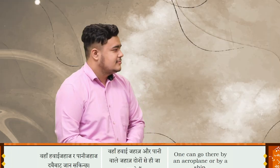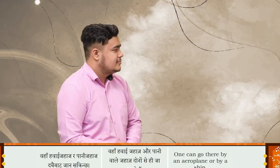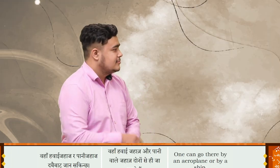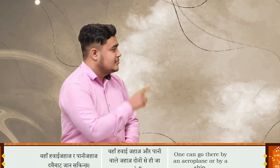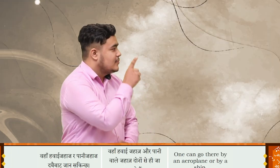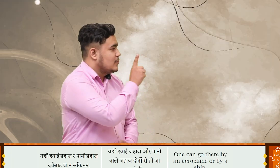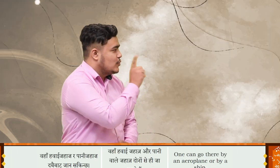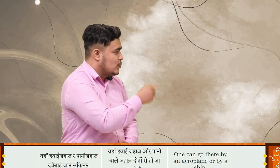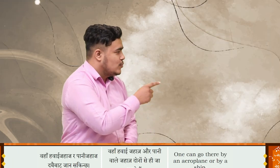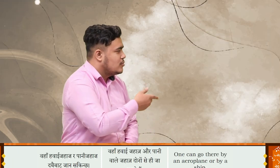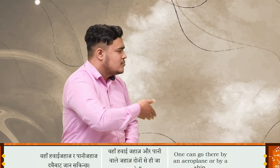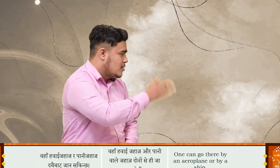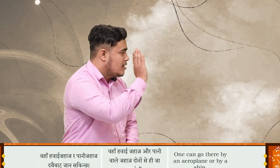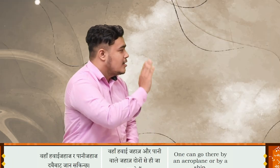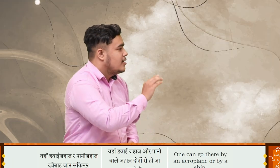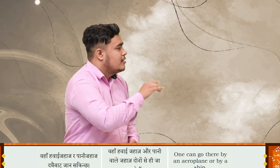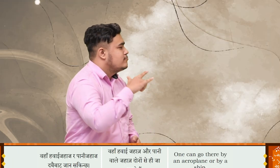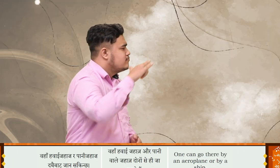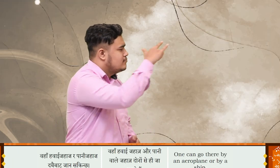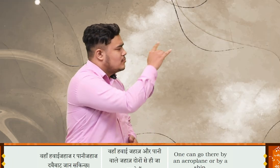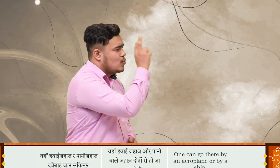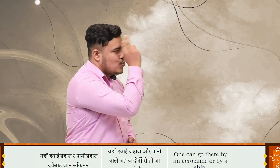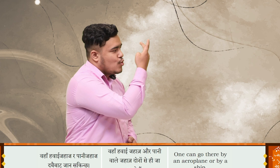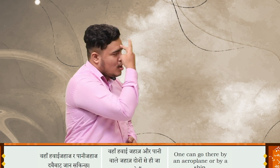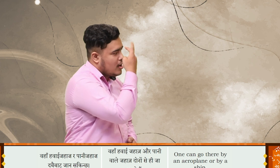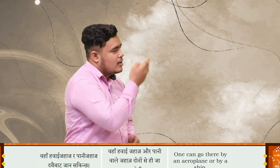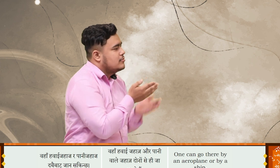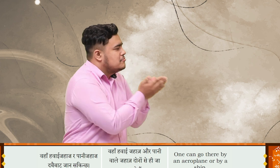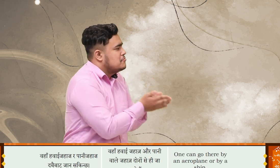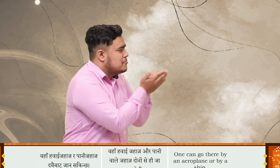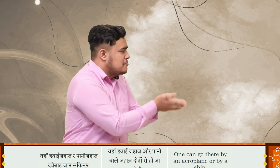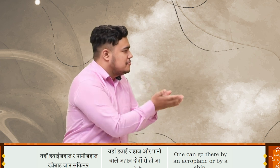वहाँ हवाई जहाज रा पाने जहाज दुवेवाट जाना सकें छा